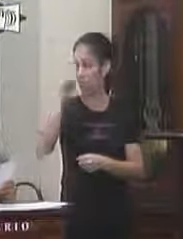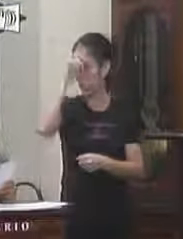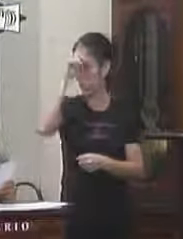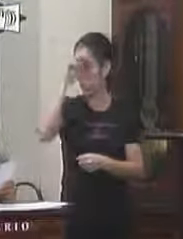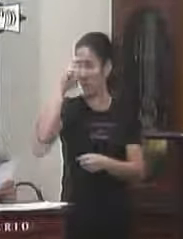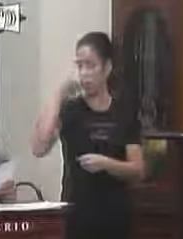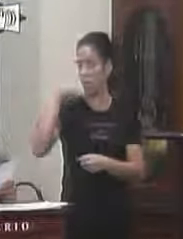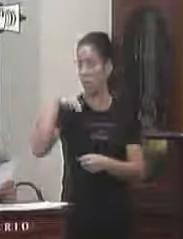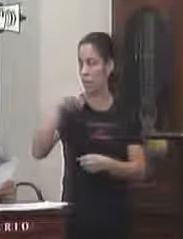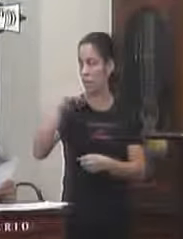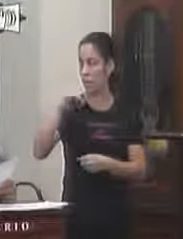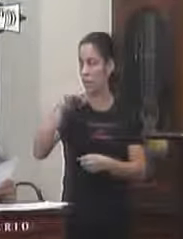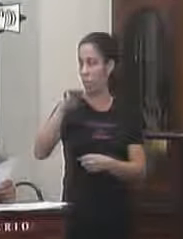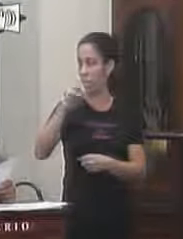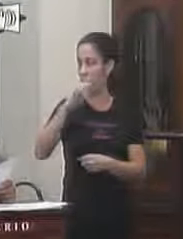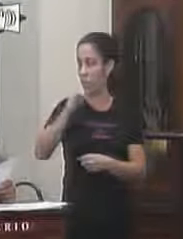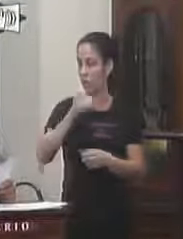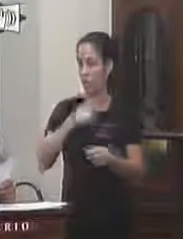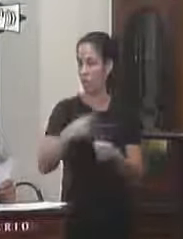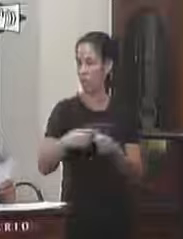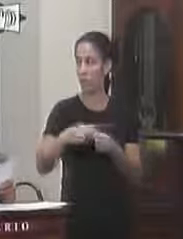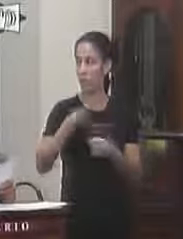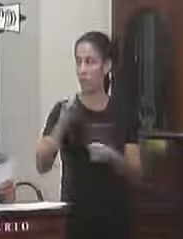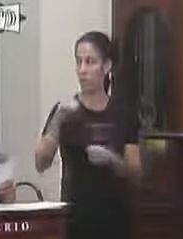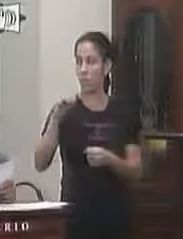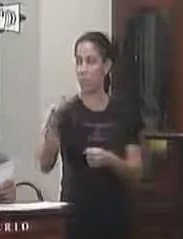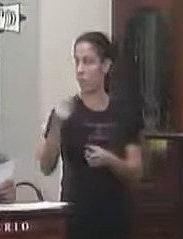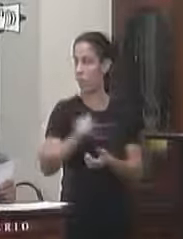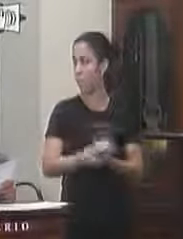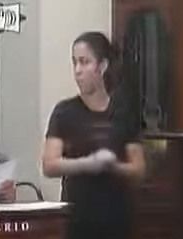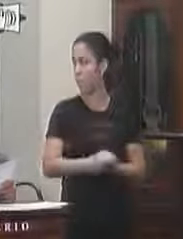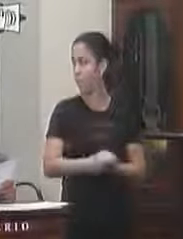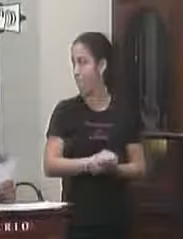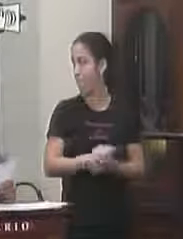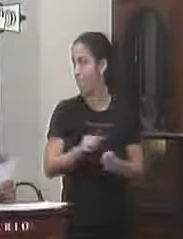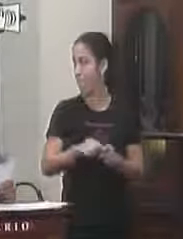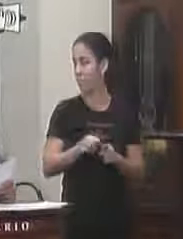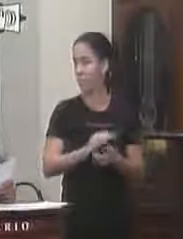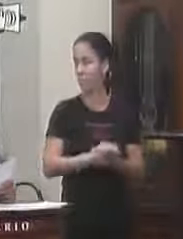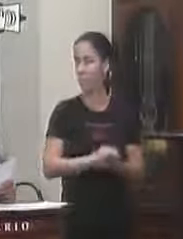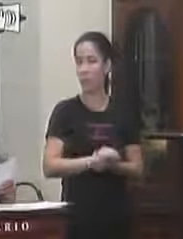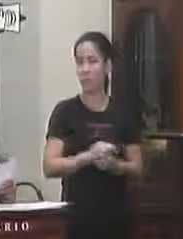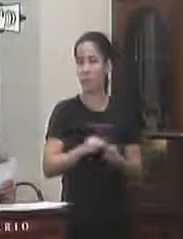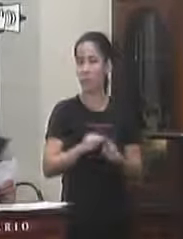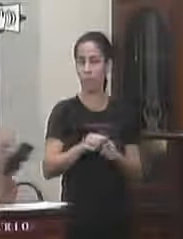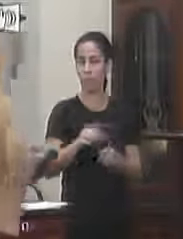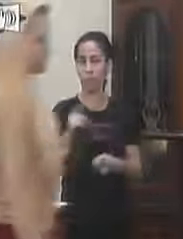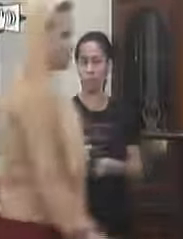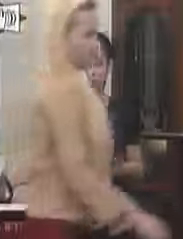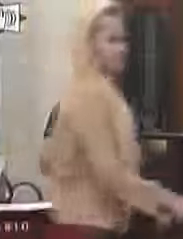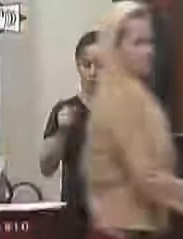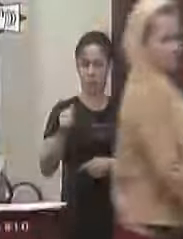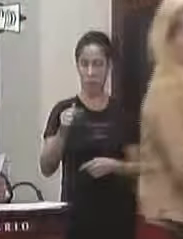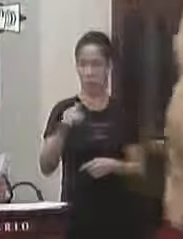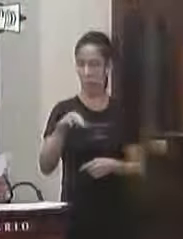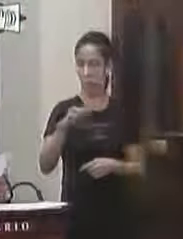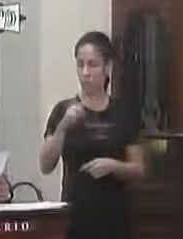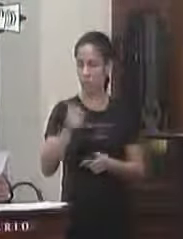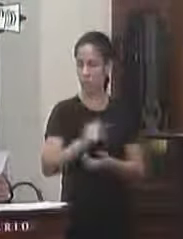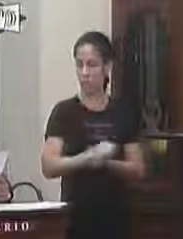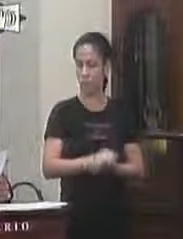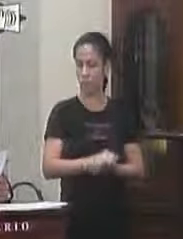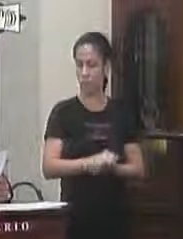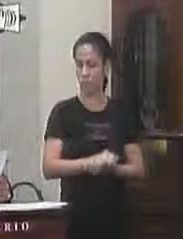nomenclatura do logradouro público do bairro Biquinha que passará a ter denominado de travessa passa 20 da outras providências